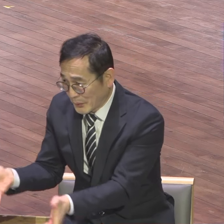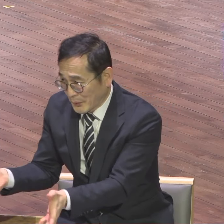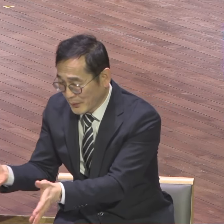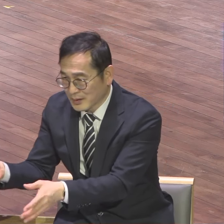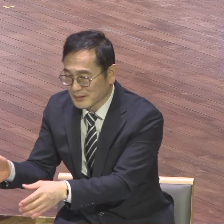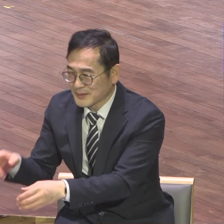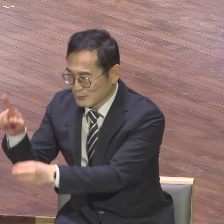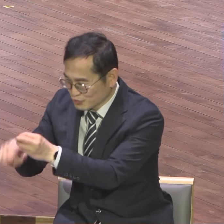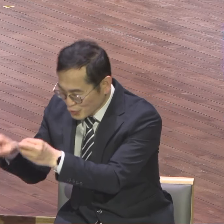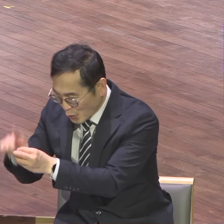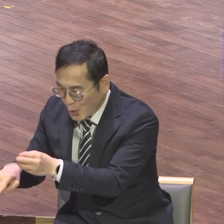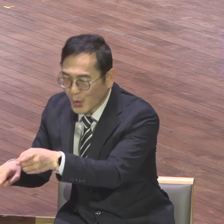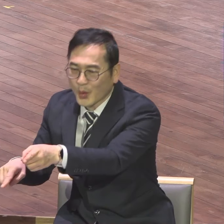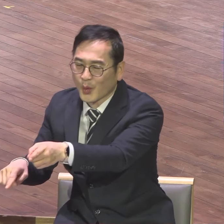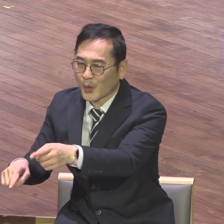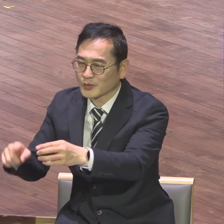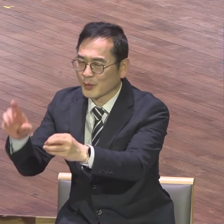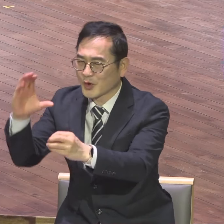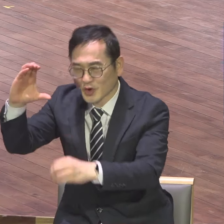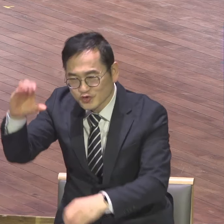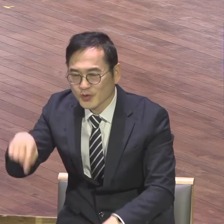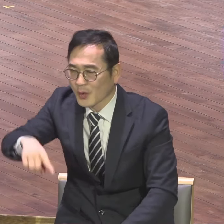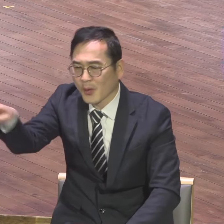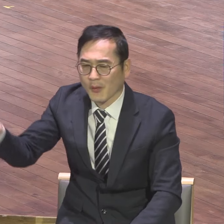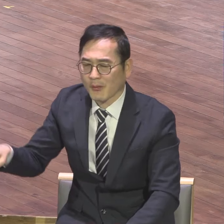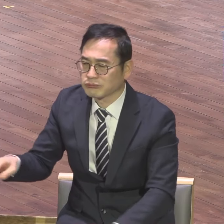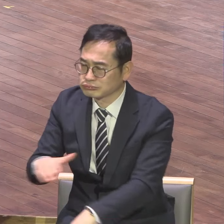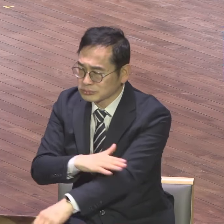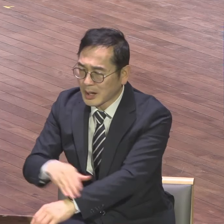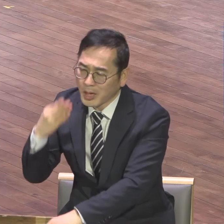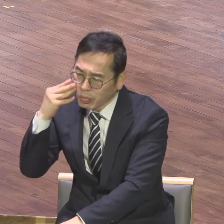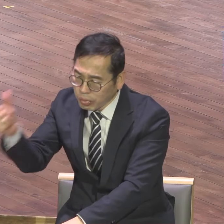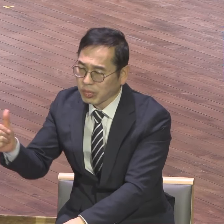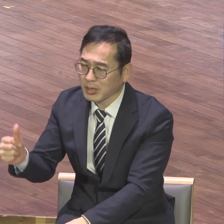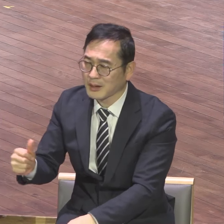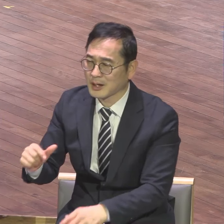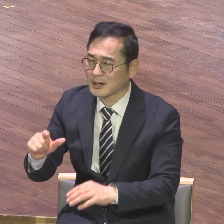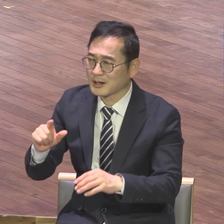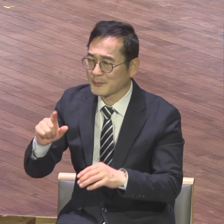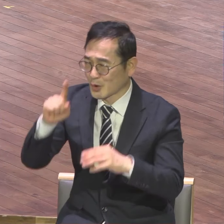사단의 집중 공격 대상이거든요. 아무 의미 없이 다 박살나가죠.